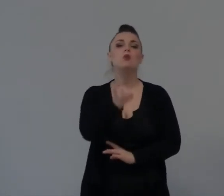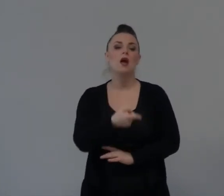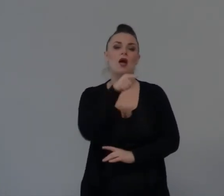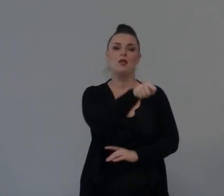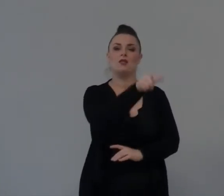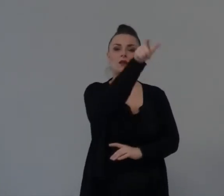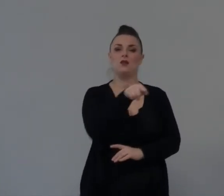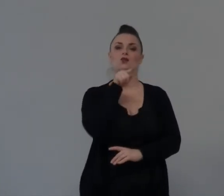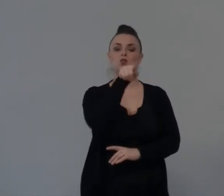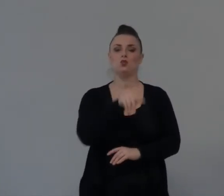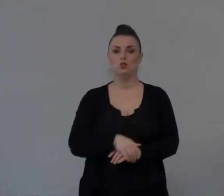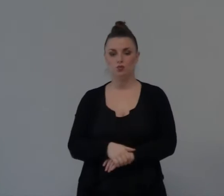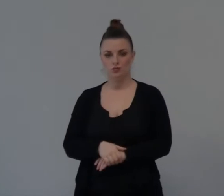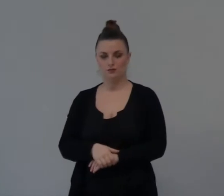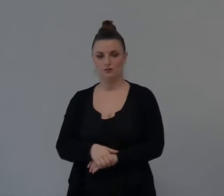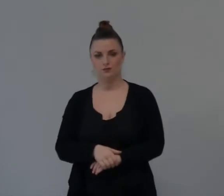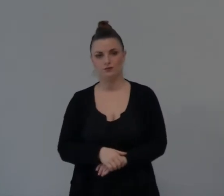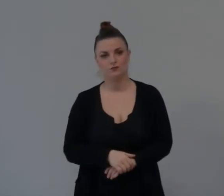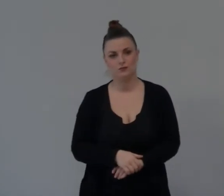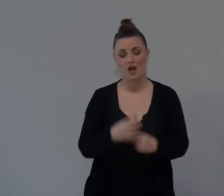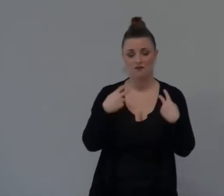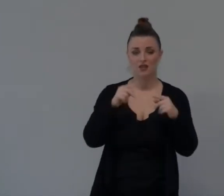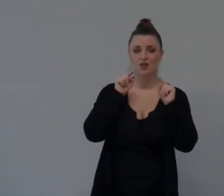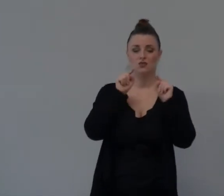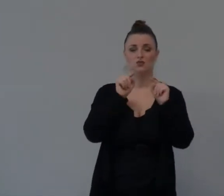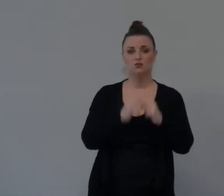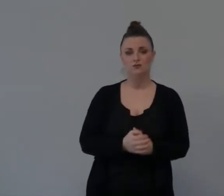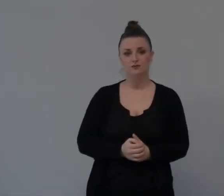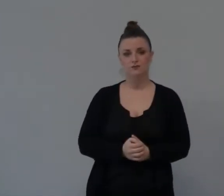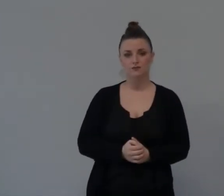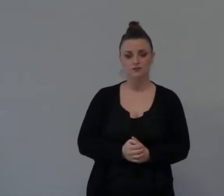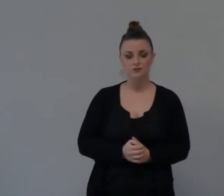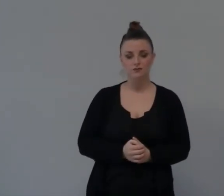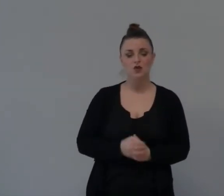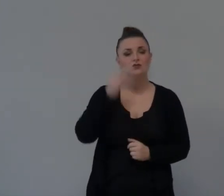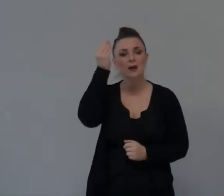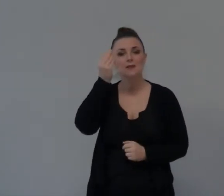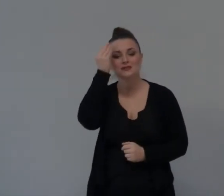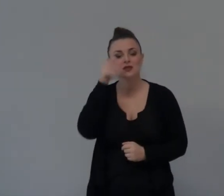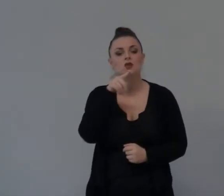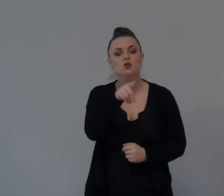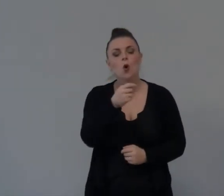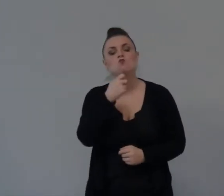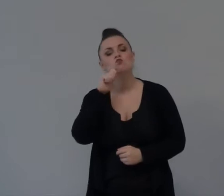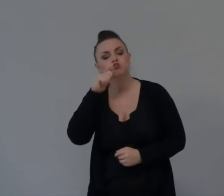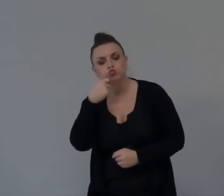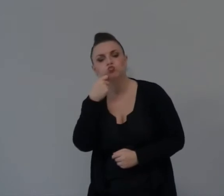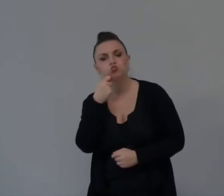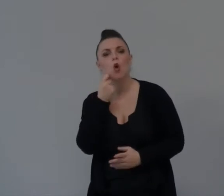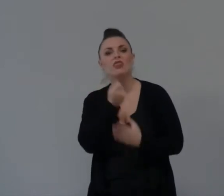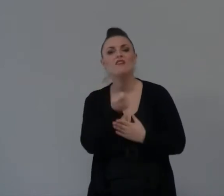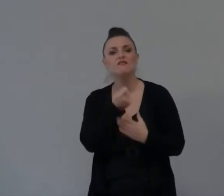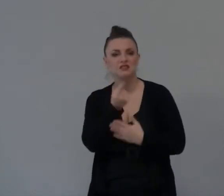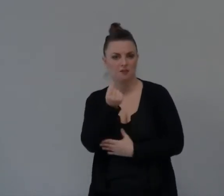Non ti ha visto Come un investimento Finanziare Ma ti ha guardato Come